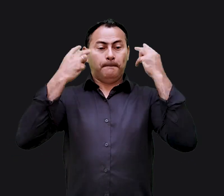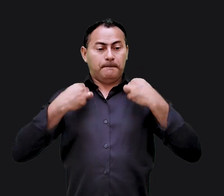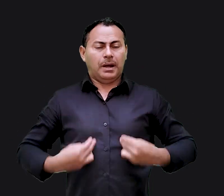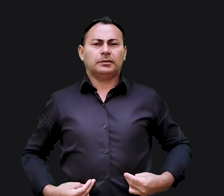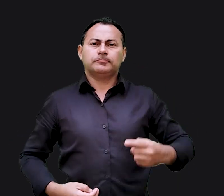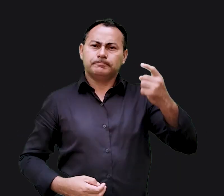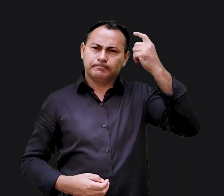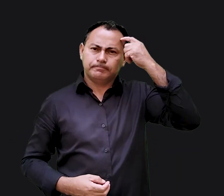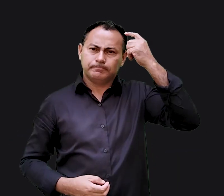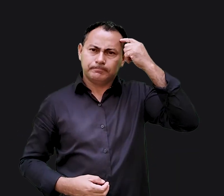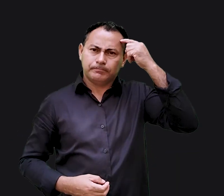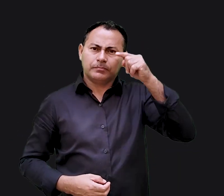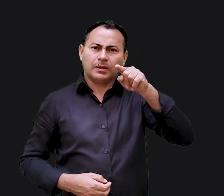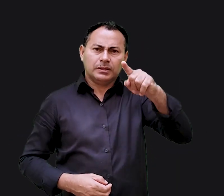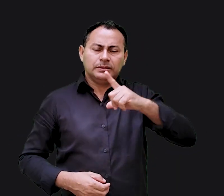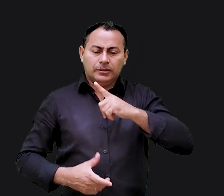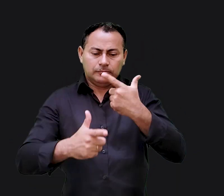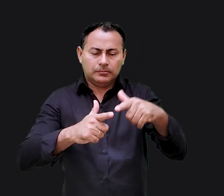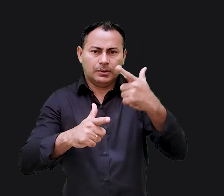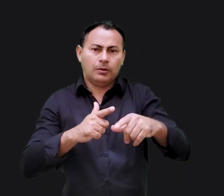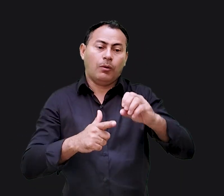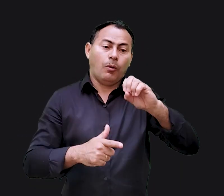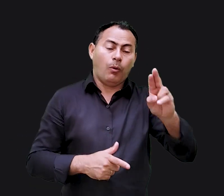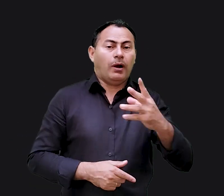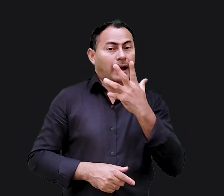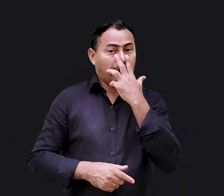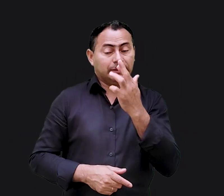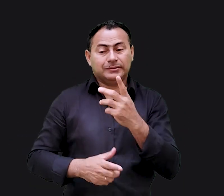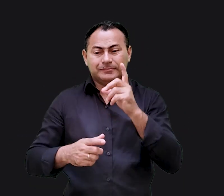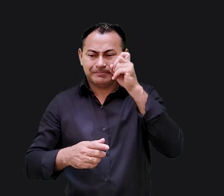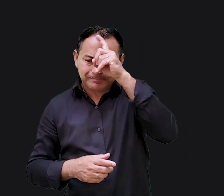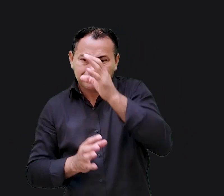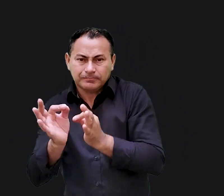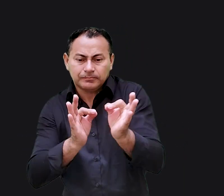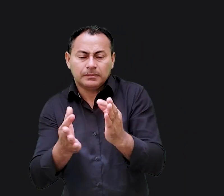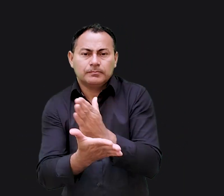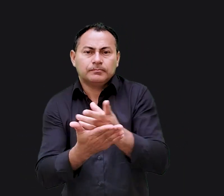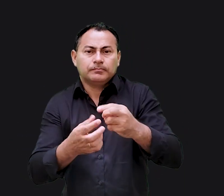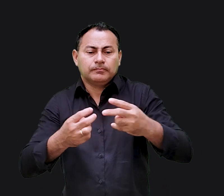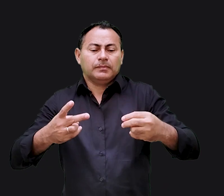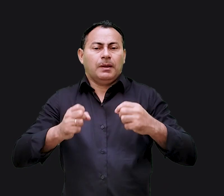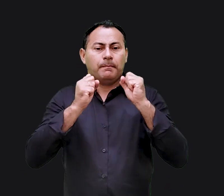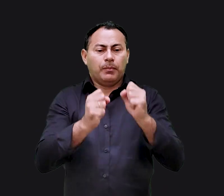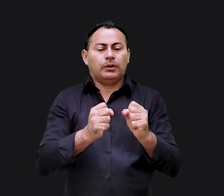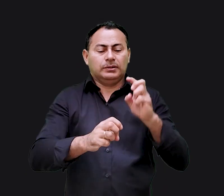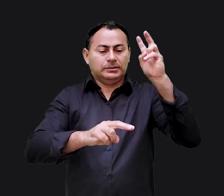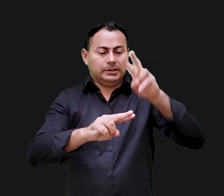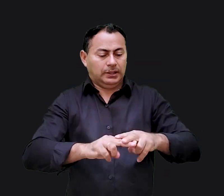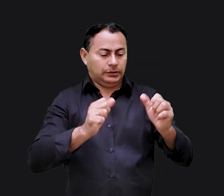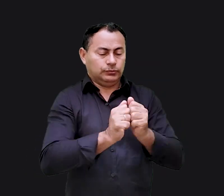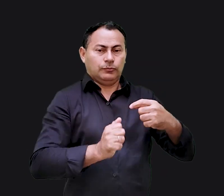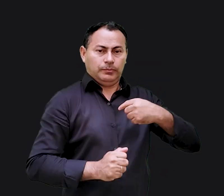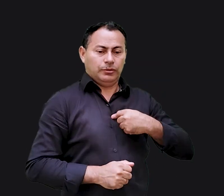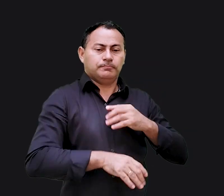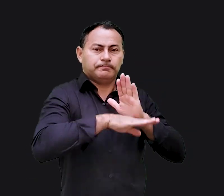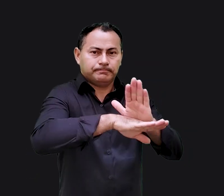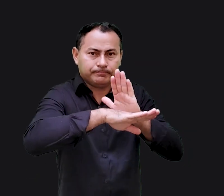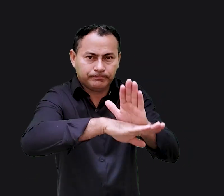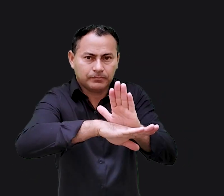comportamento humano eu pensava que se você tivesse um problema ou se achasse complicado resolver alguma coisa poderia sentar comigo e